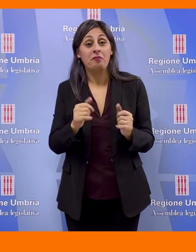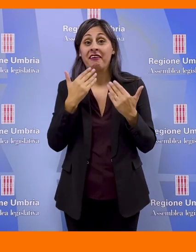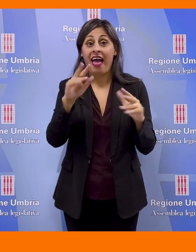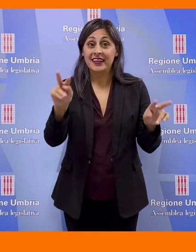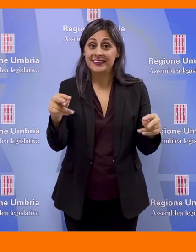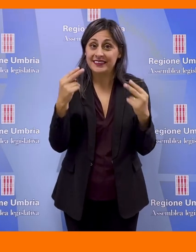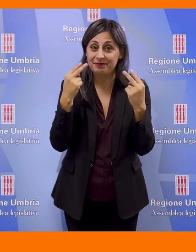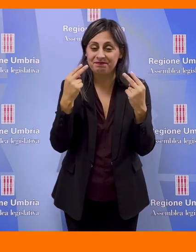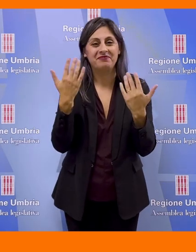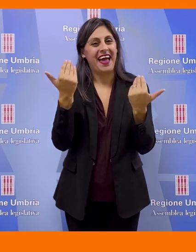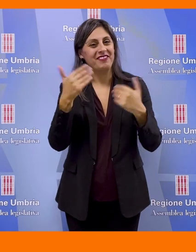la vostra attenzione e arrivederci.